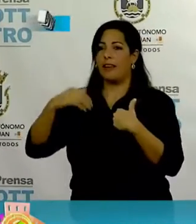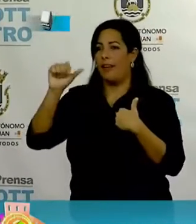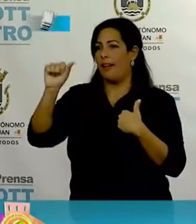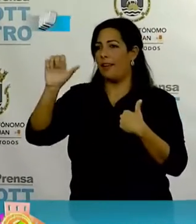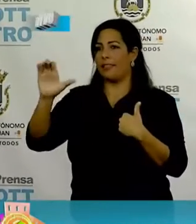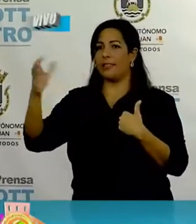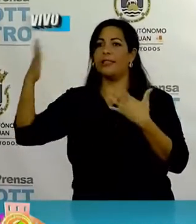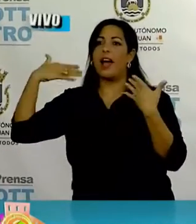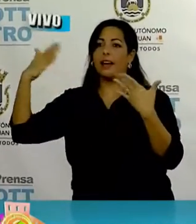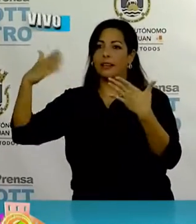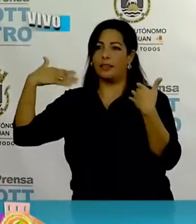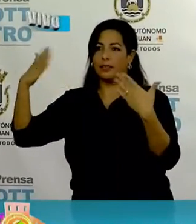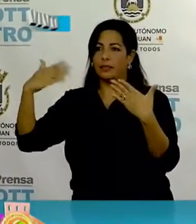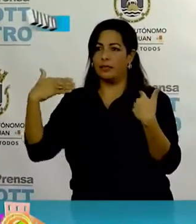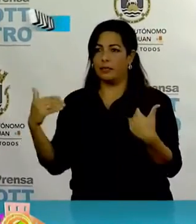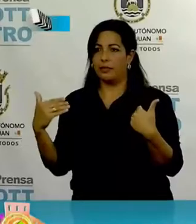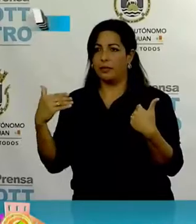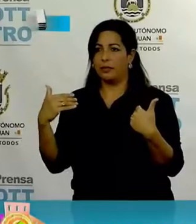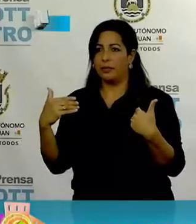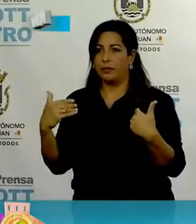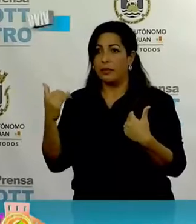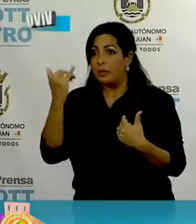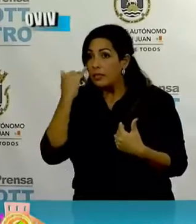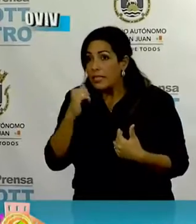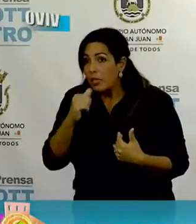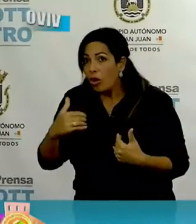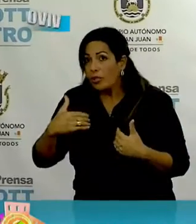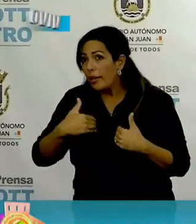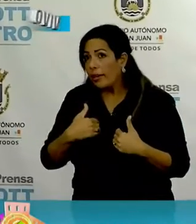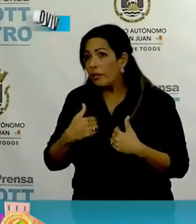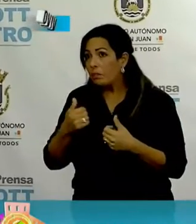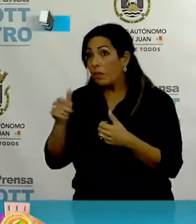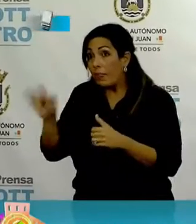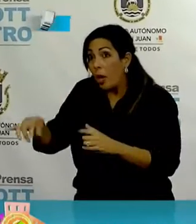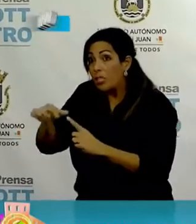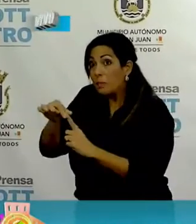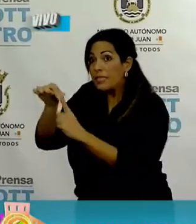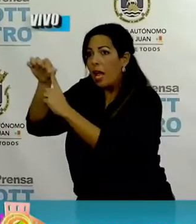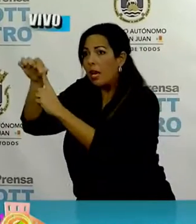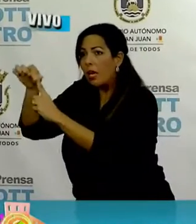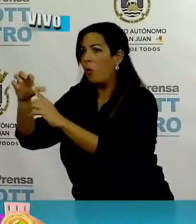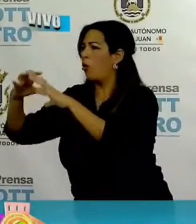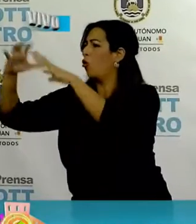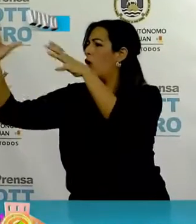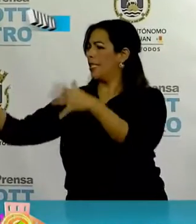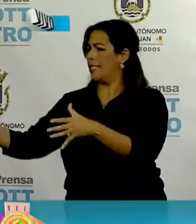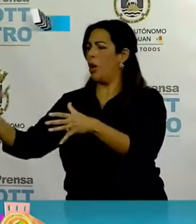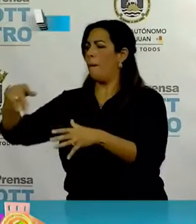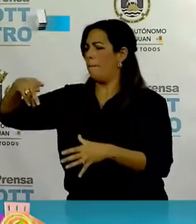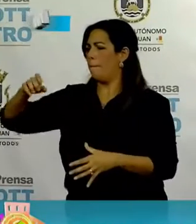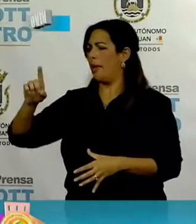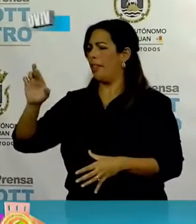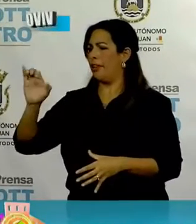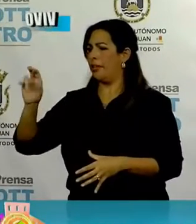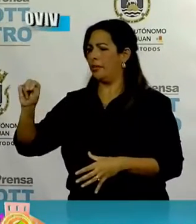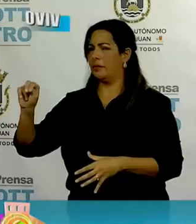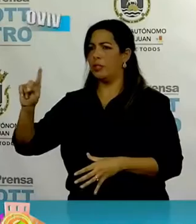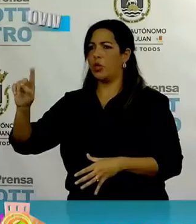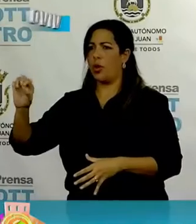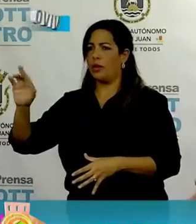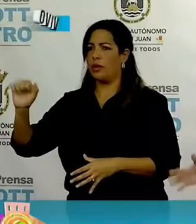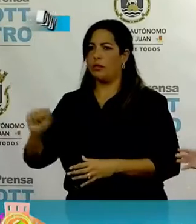El que no tenga ese tipo de situación va al Pedrín Zorrilla. Carmen Yulín, ¿y qué pasa si siguen llegando?